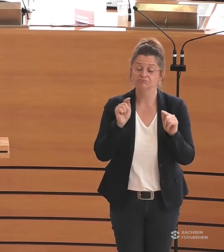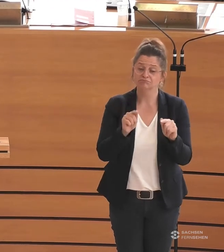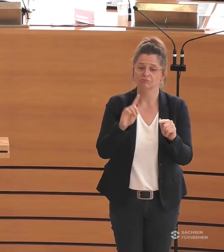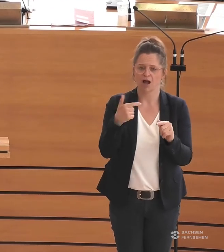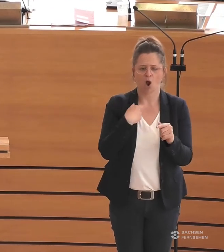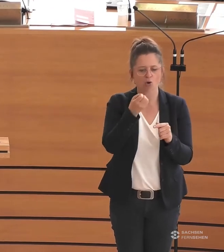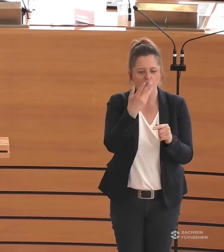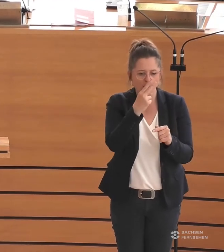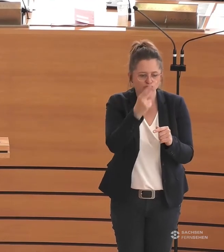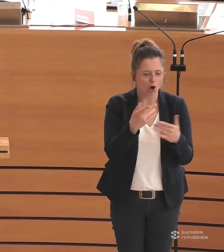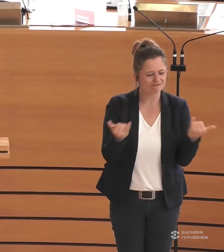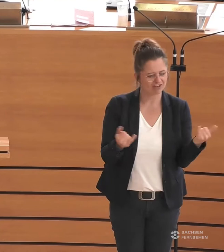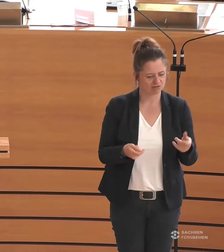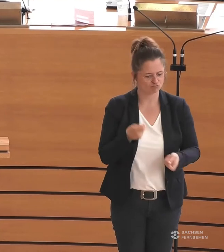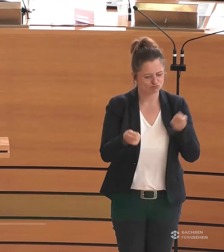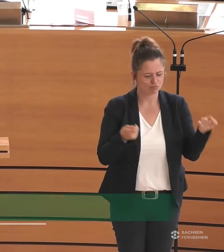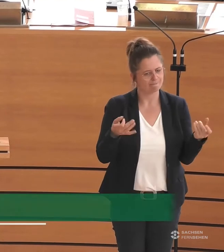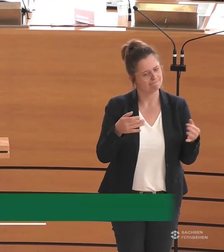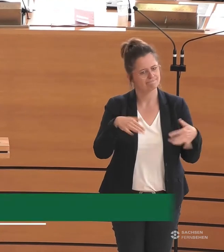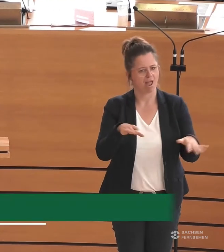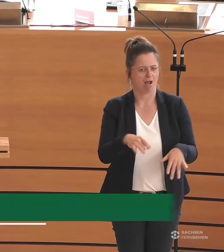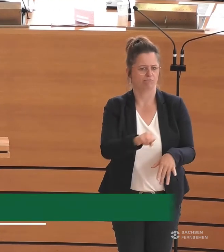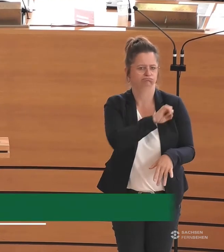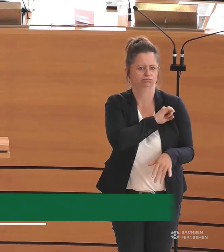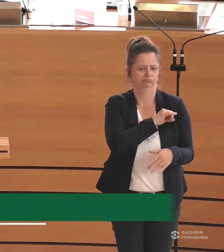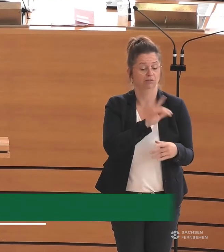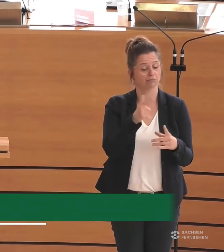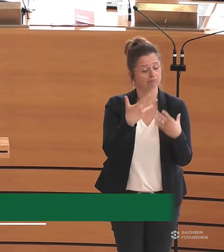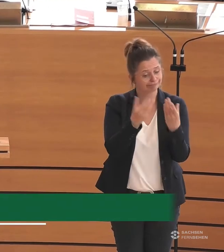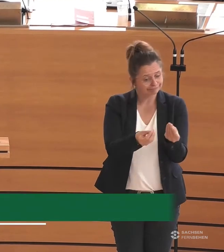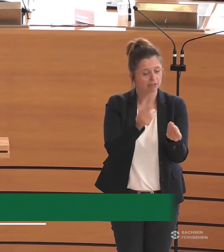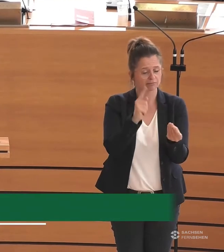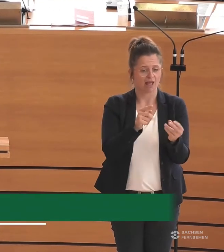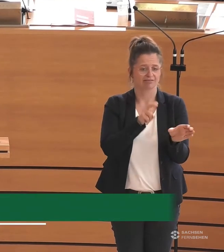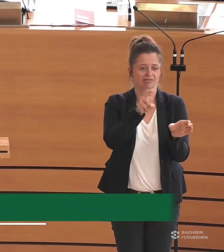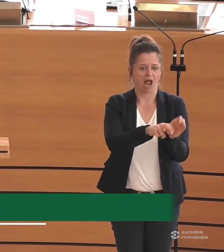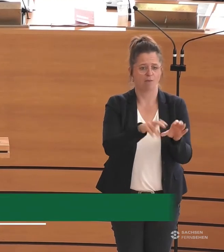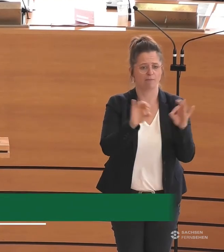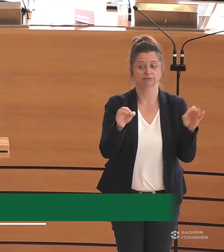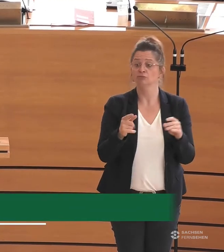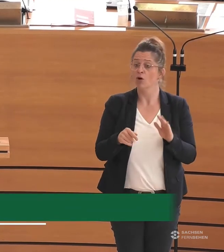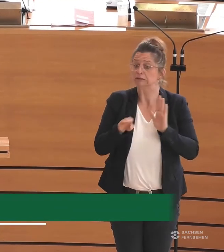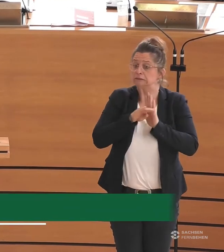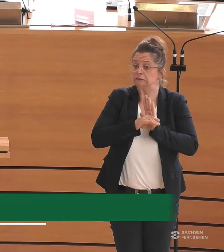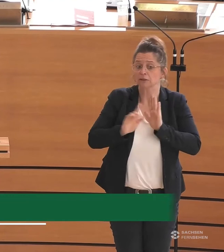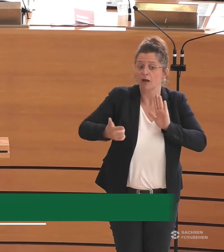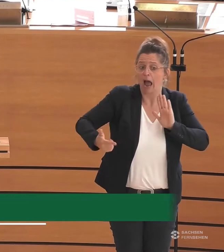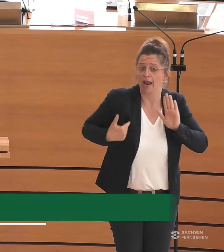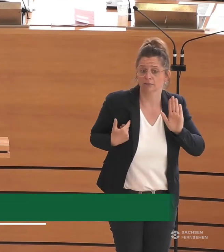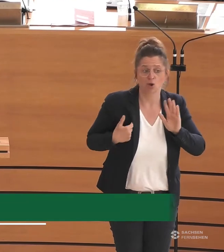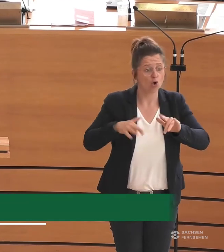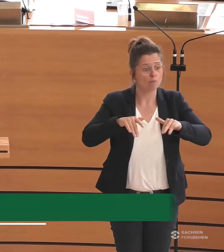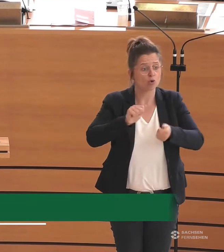effektivem Mitteleinsatz die Teilhabe zu verbessern, ohne starre Vorgaben und auch ohne